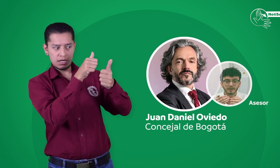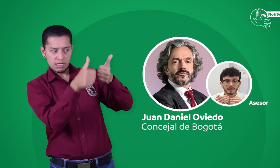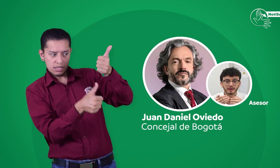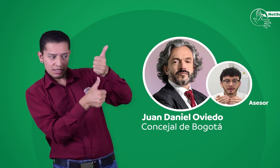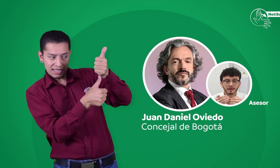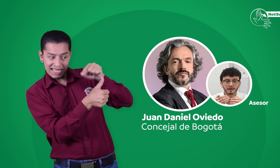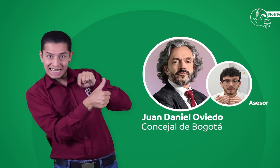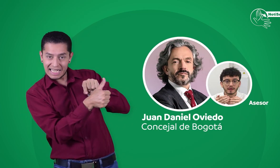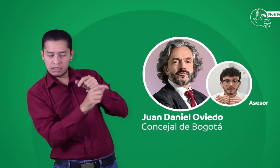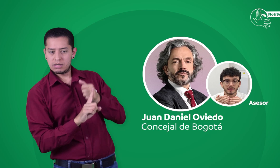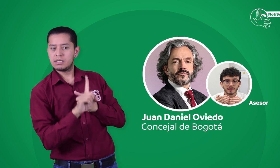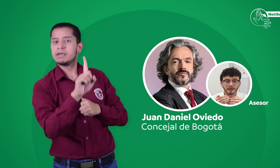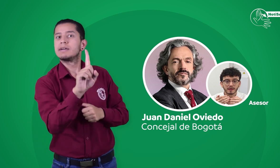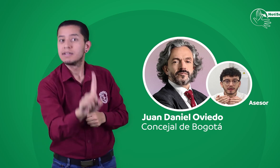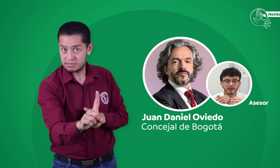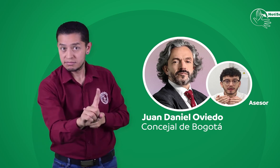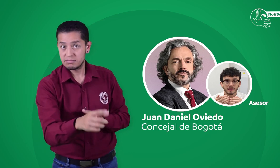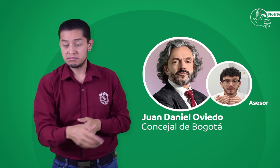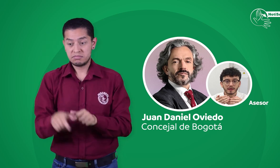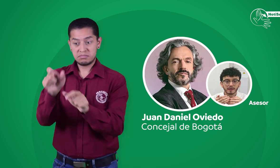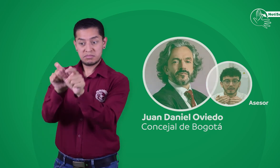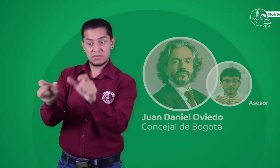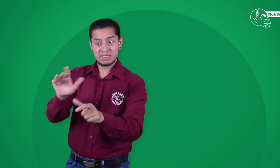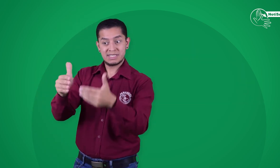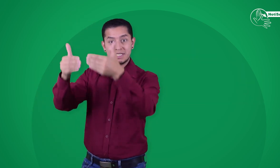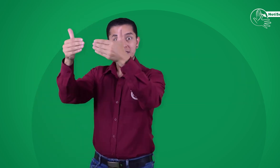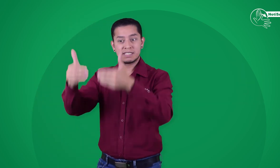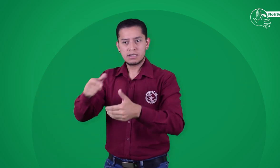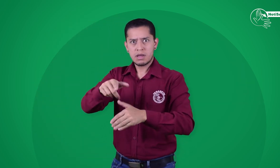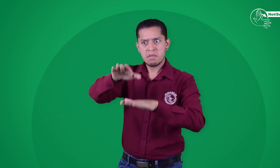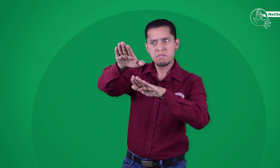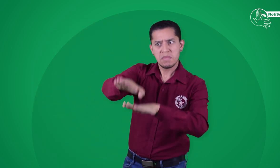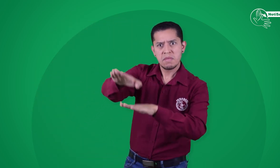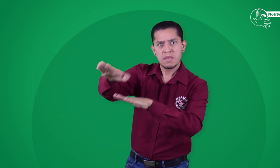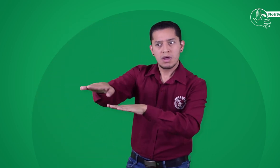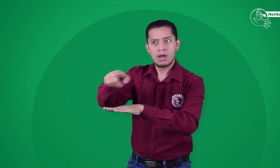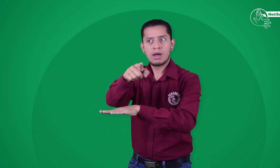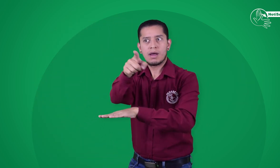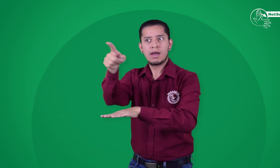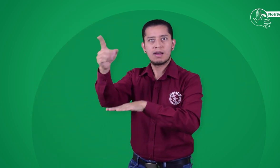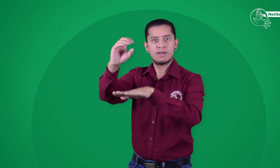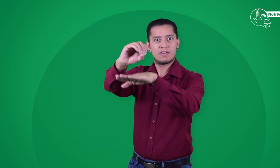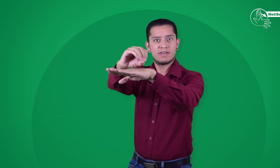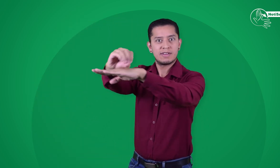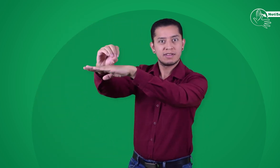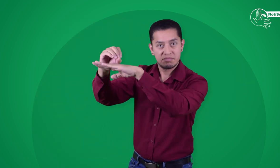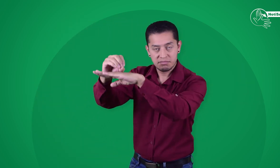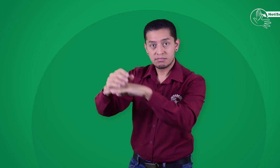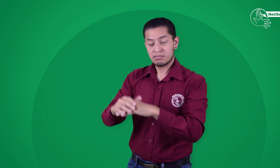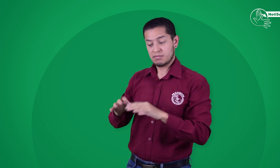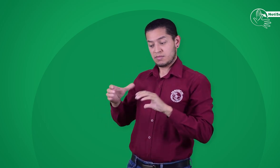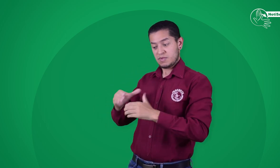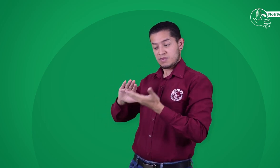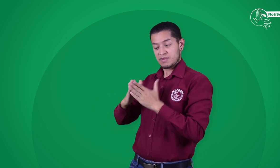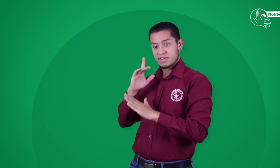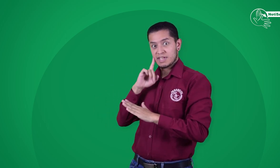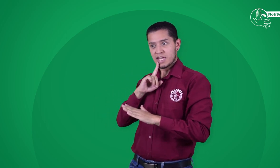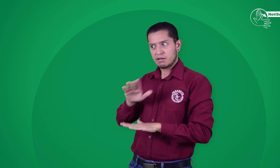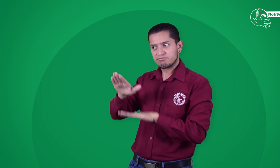se reunió con representantes de organizaciones de personas con discapacidad. Entre los asistentes estuvo Fenascol como